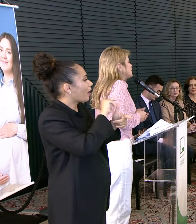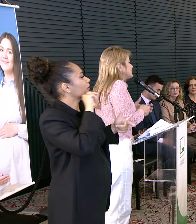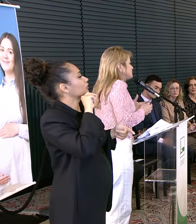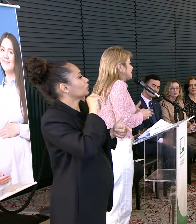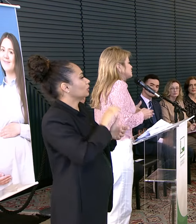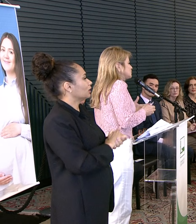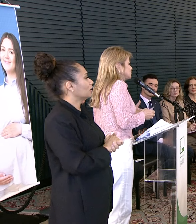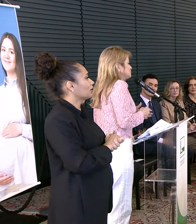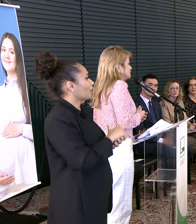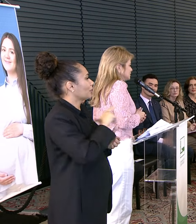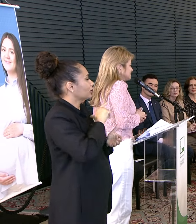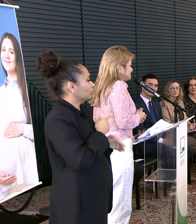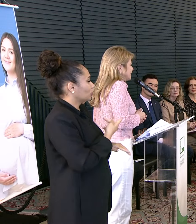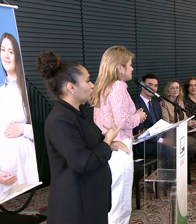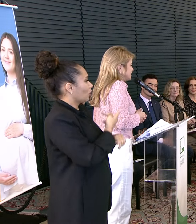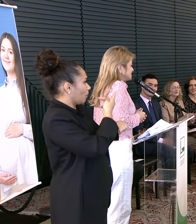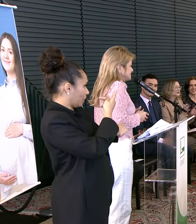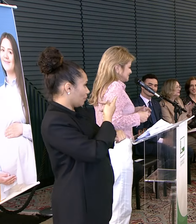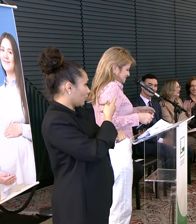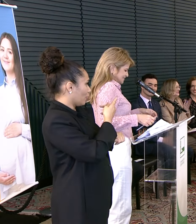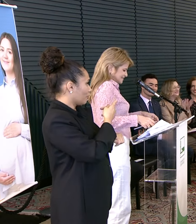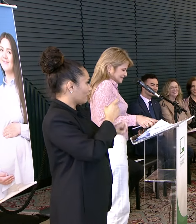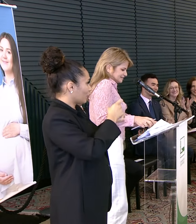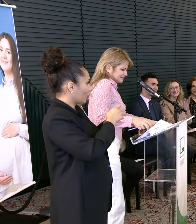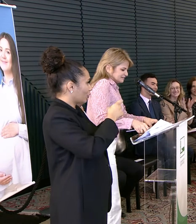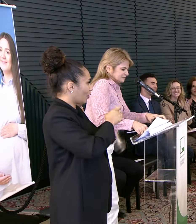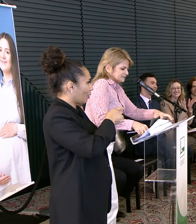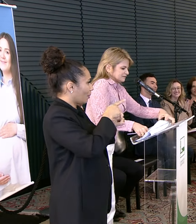receber O prêmio Doutor Pinotti Parabéns